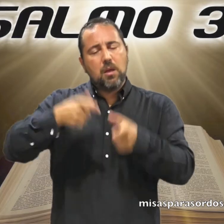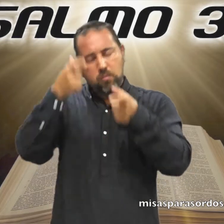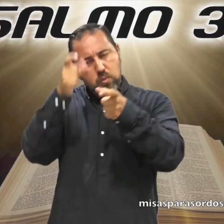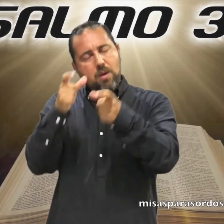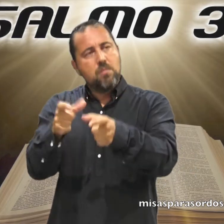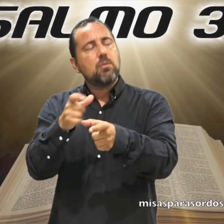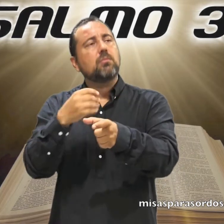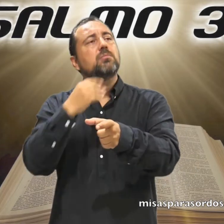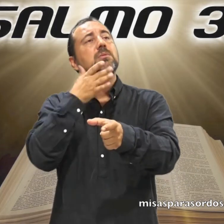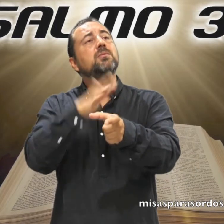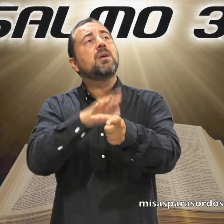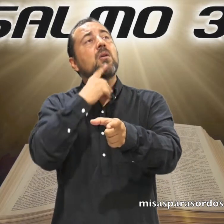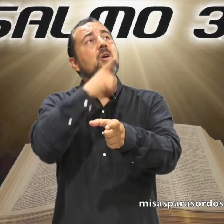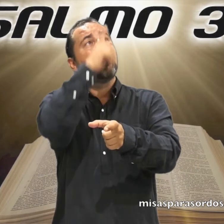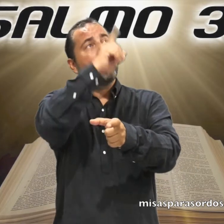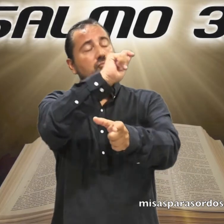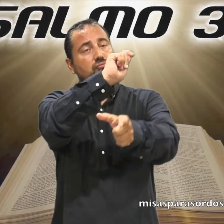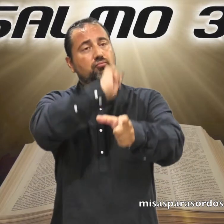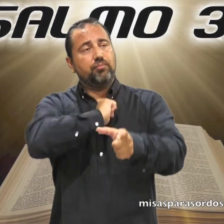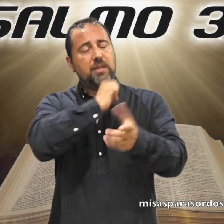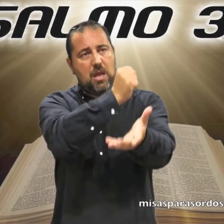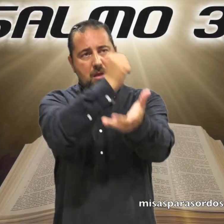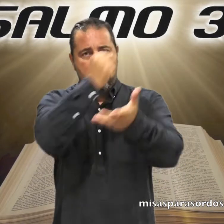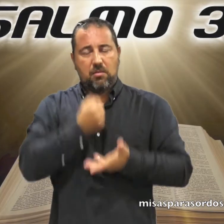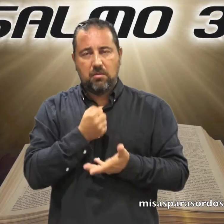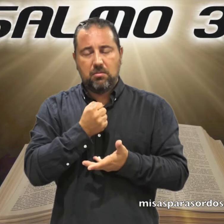el pueblo Que el Señor se escogió como heredad